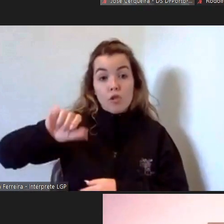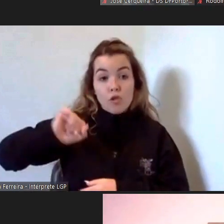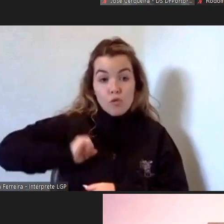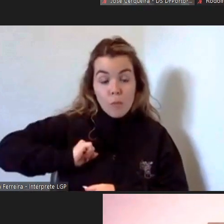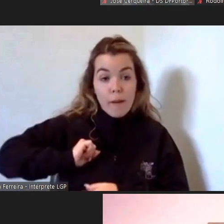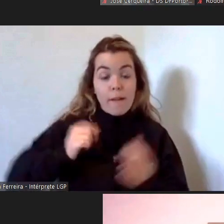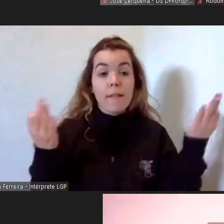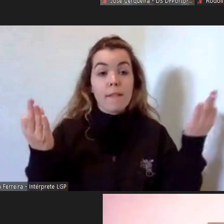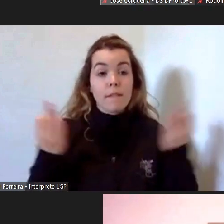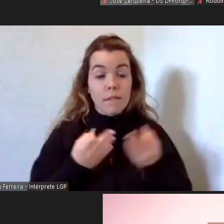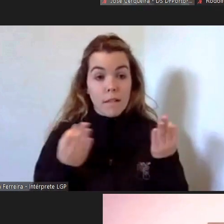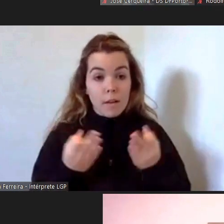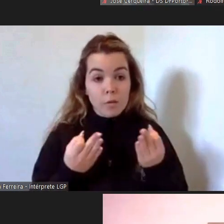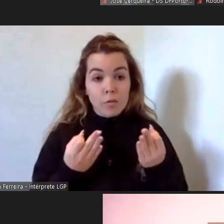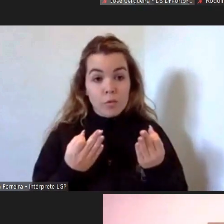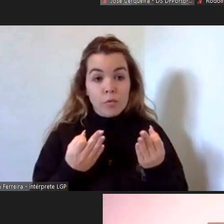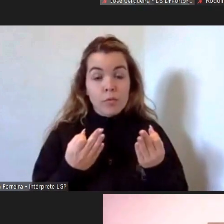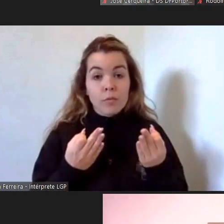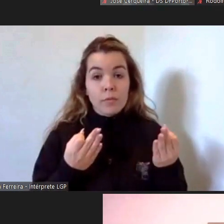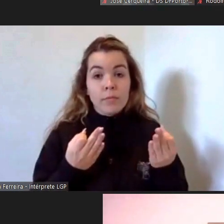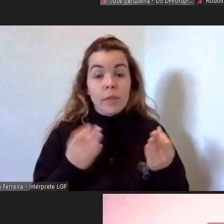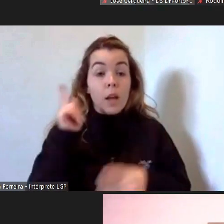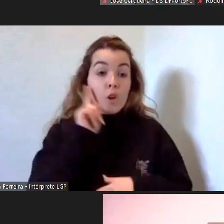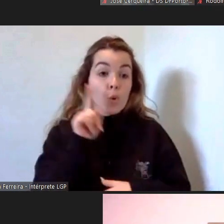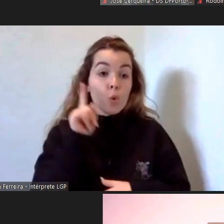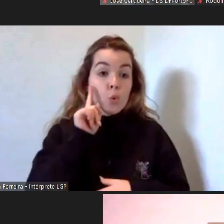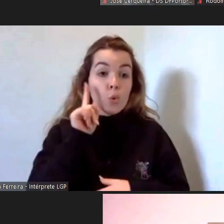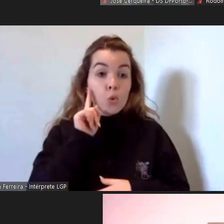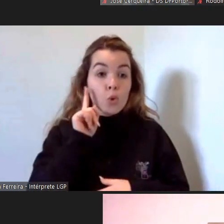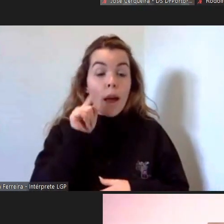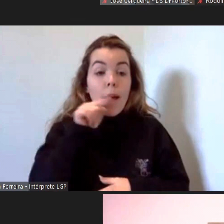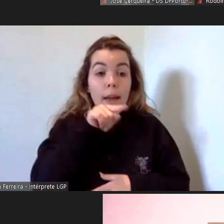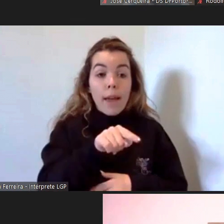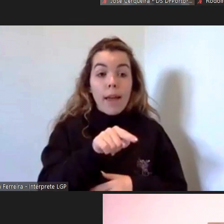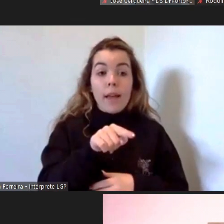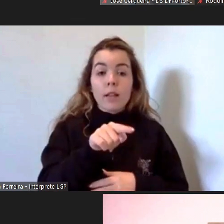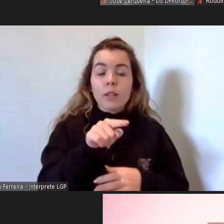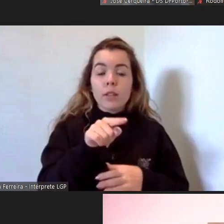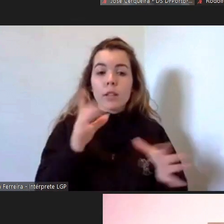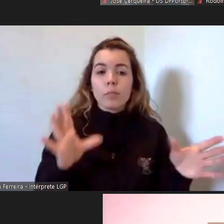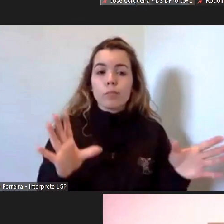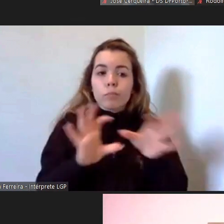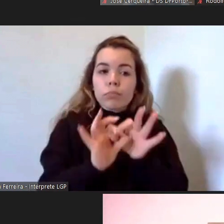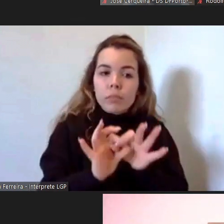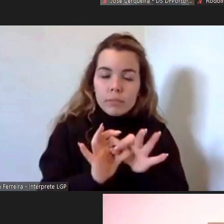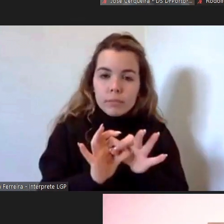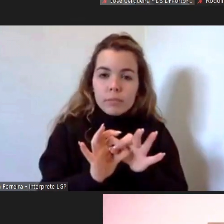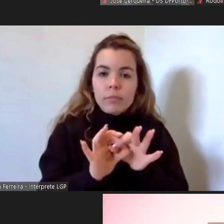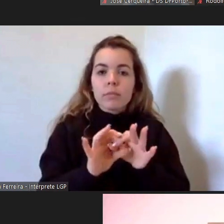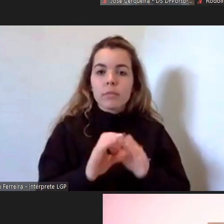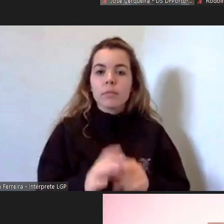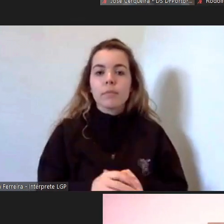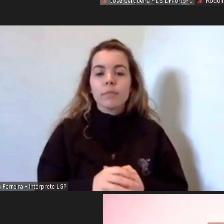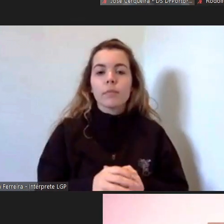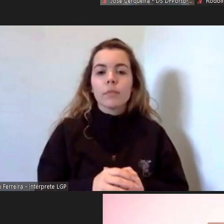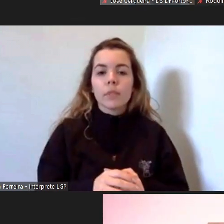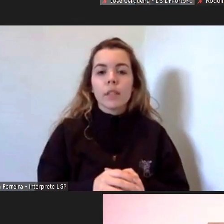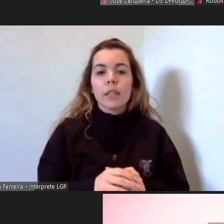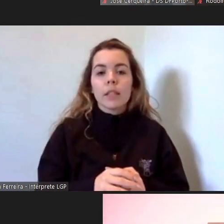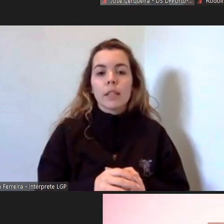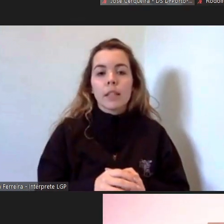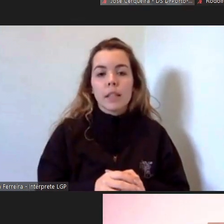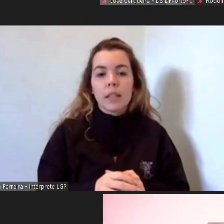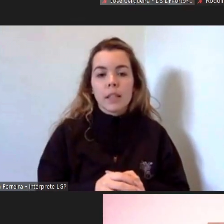de facto é importante esta sintonia e esta e cada e